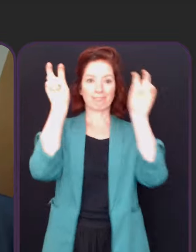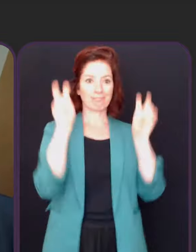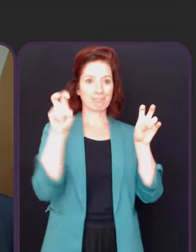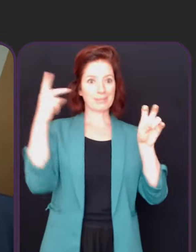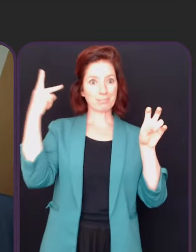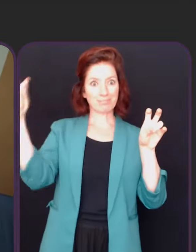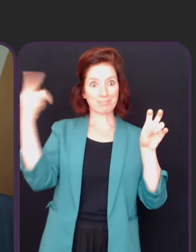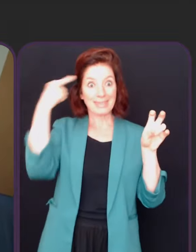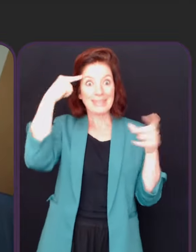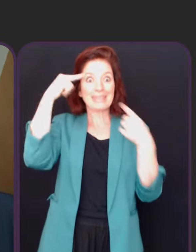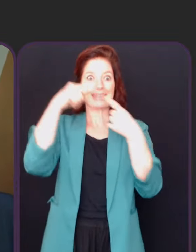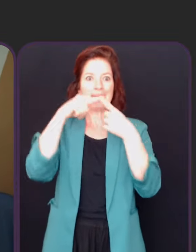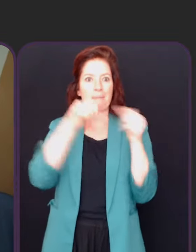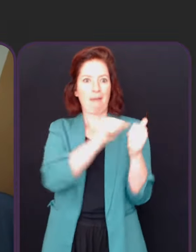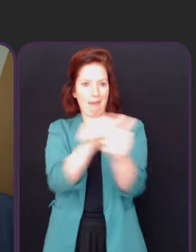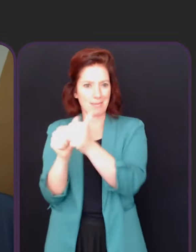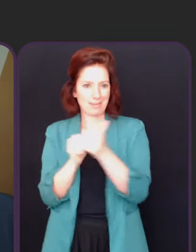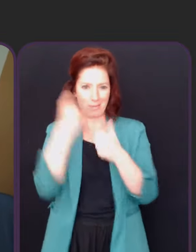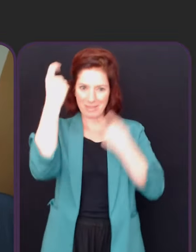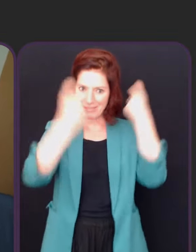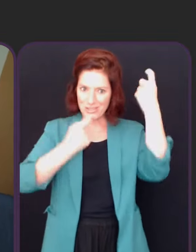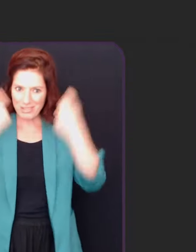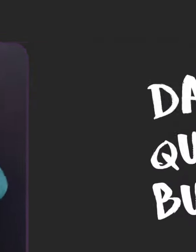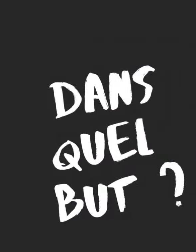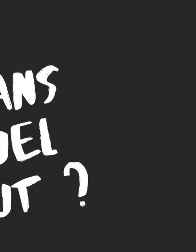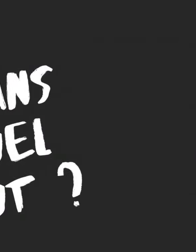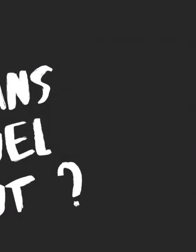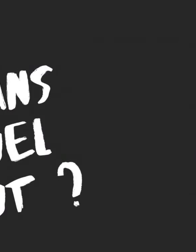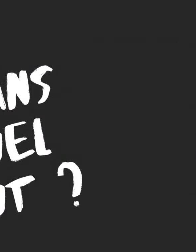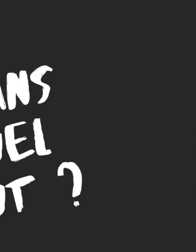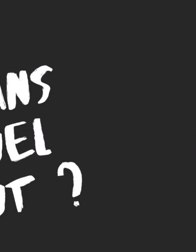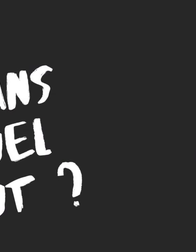thème et une réflexion à partir de ces citations.